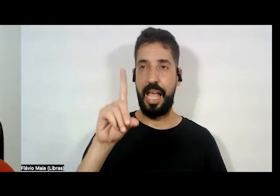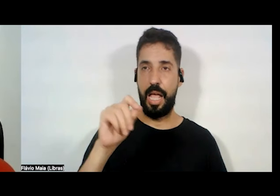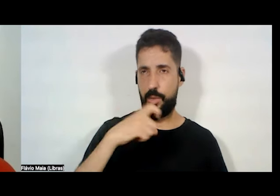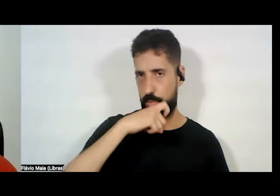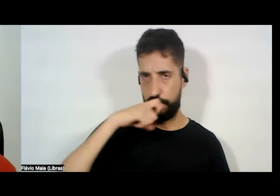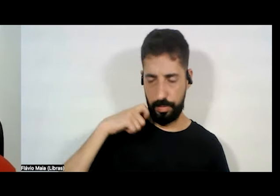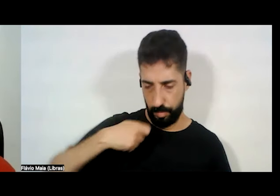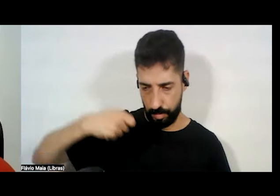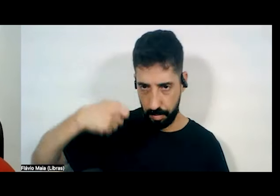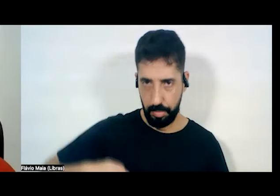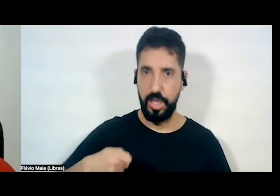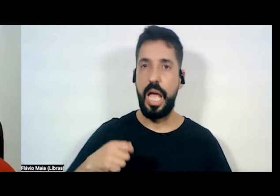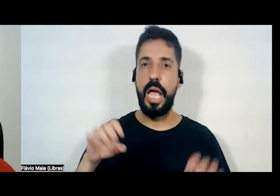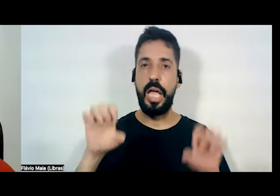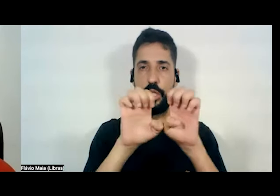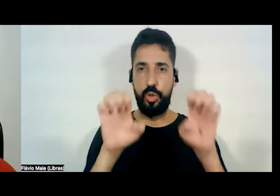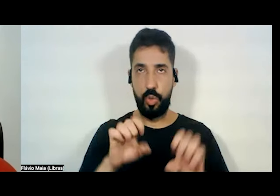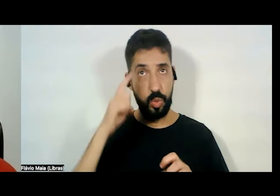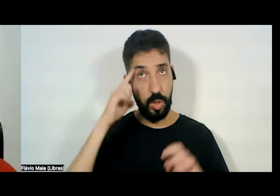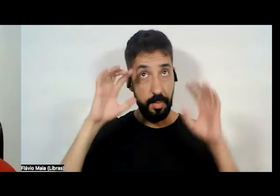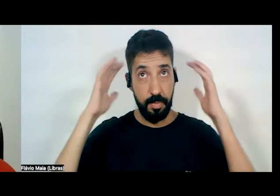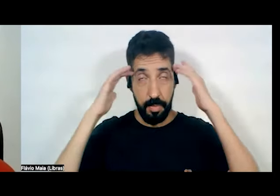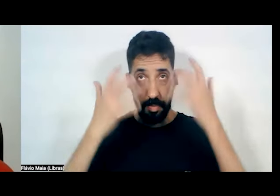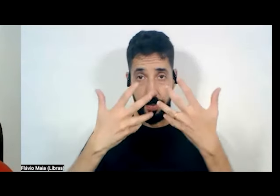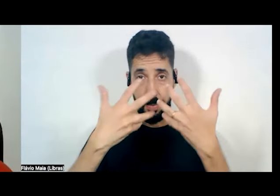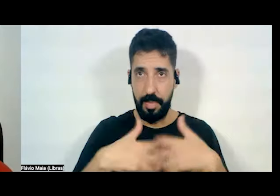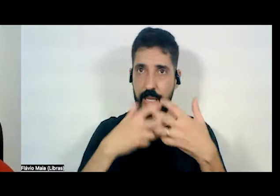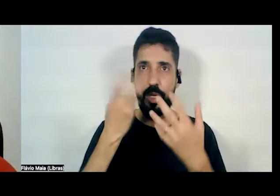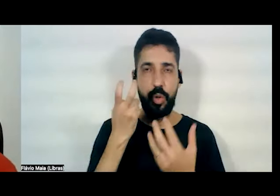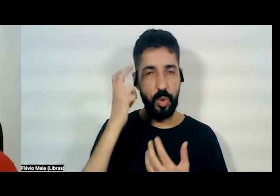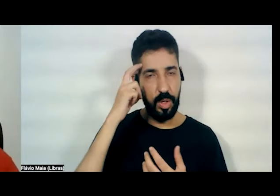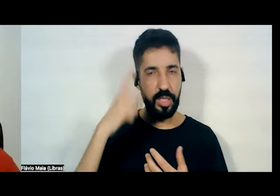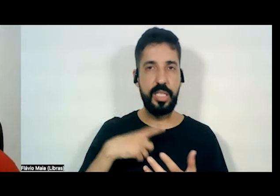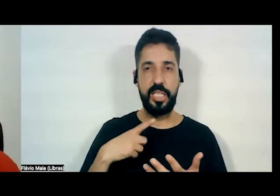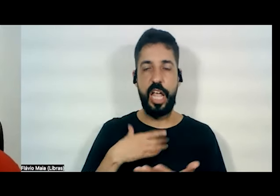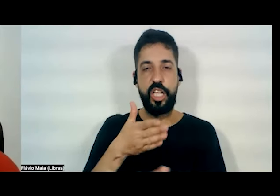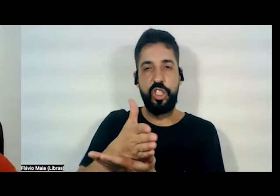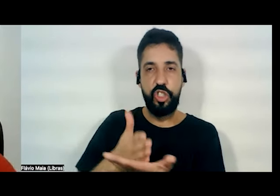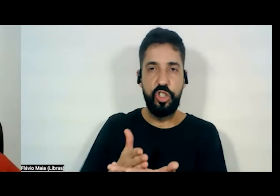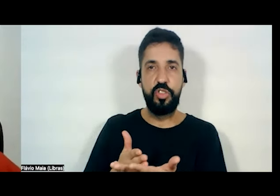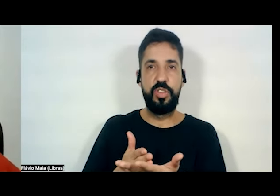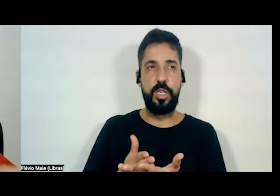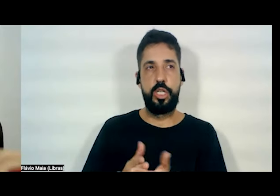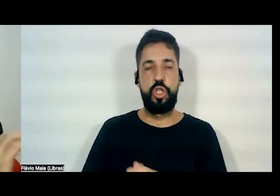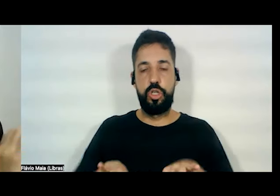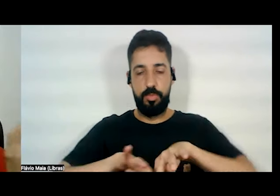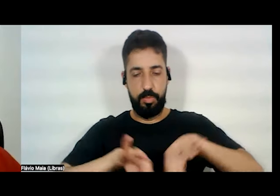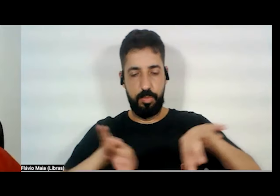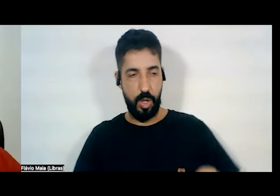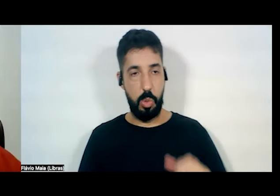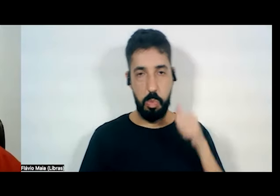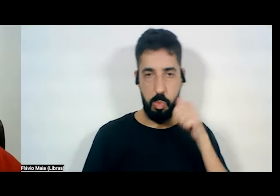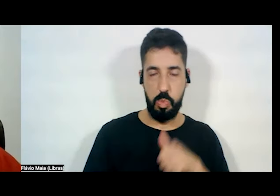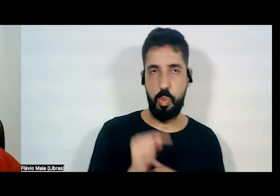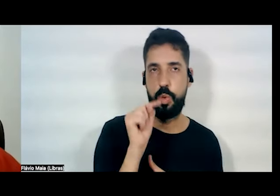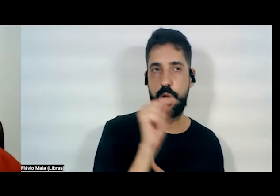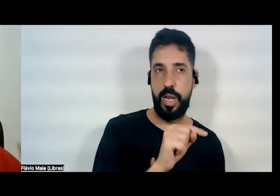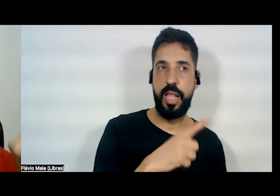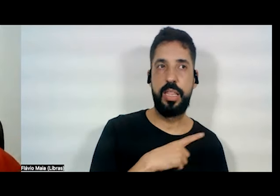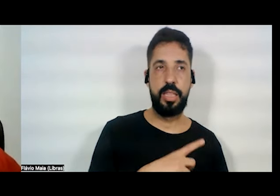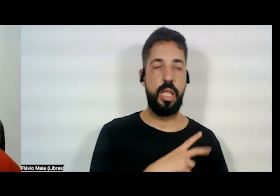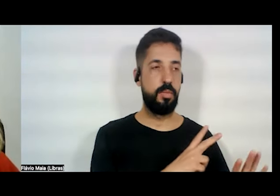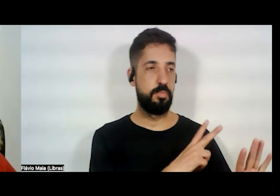cultural que organiza uma divisão sexual do trabalho, onde mulheres têm o mundo privado,